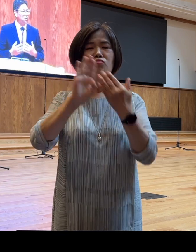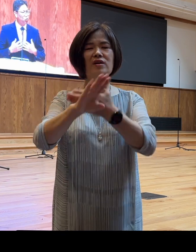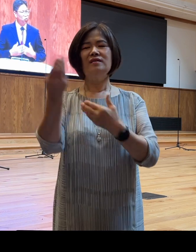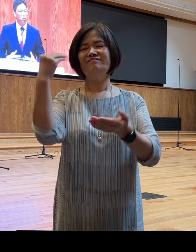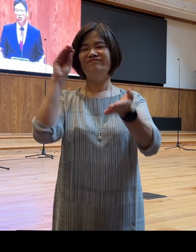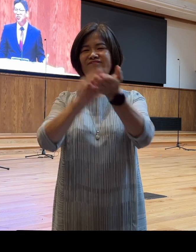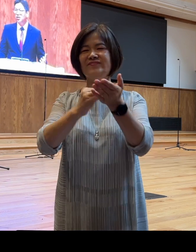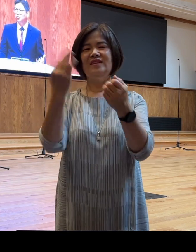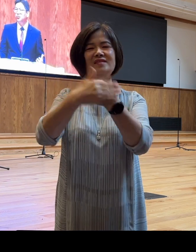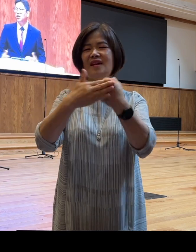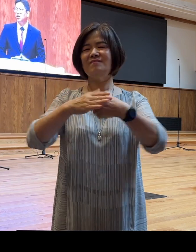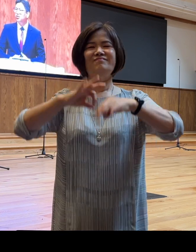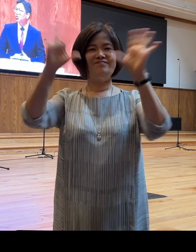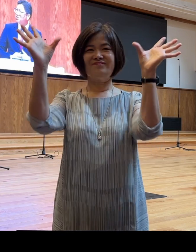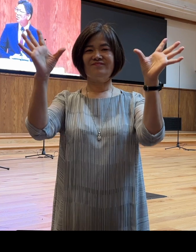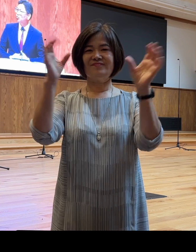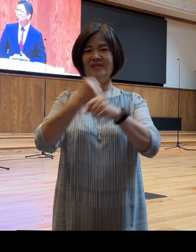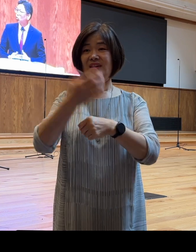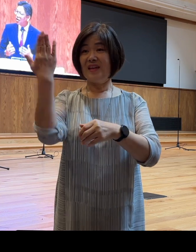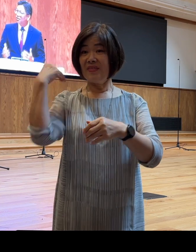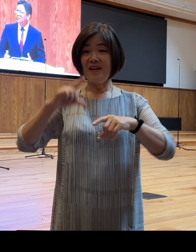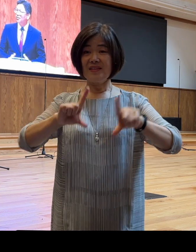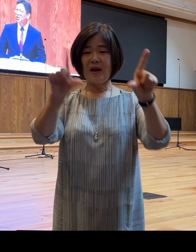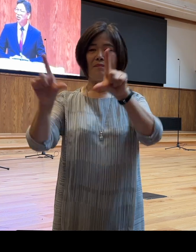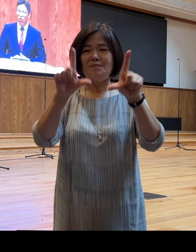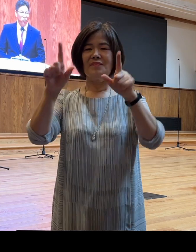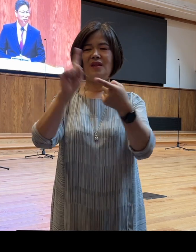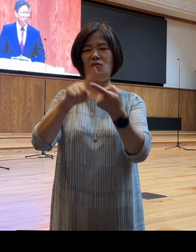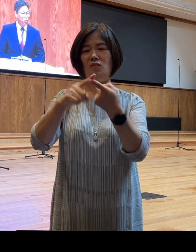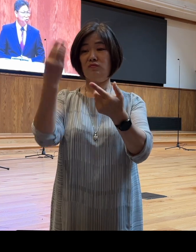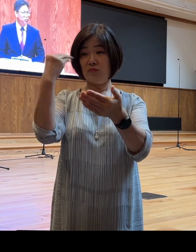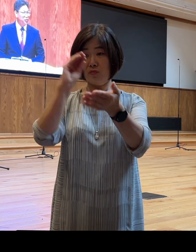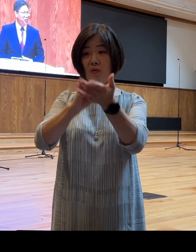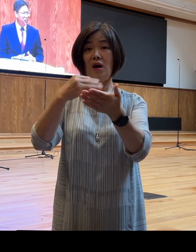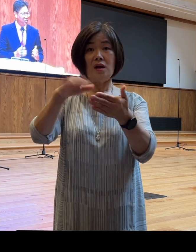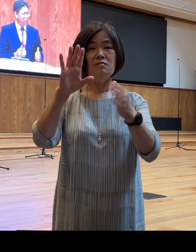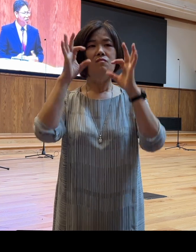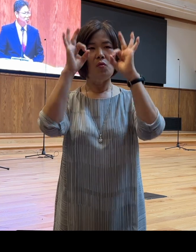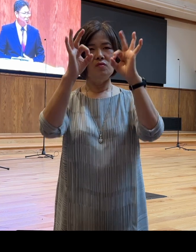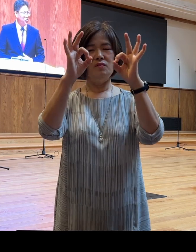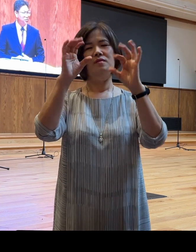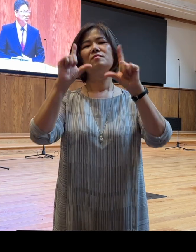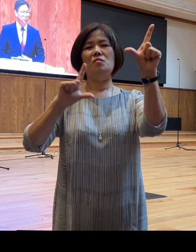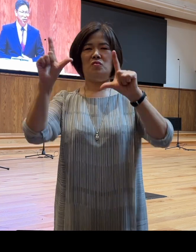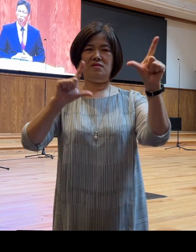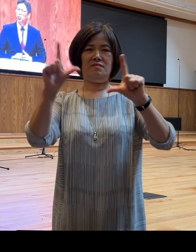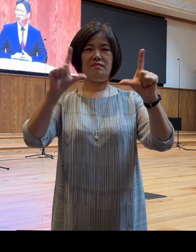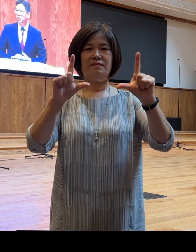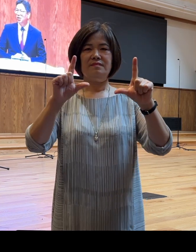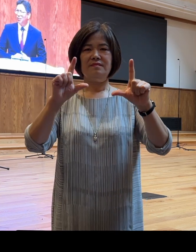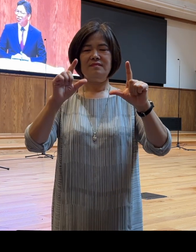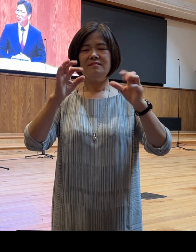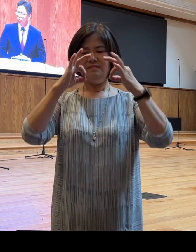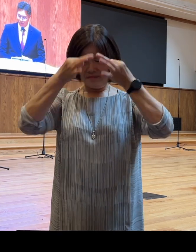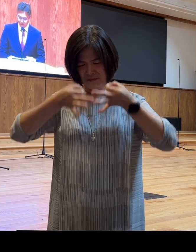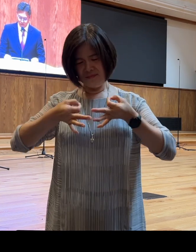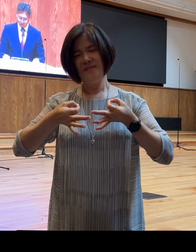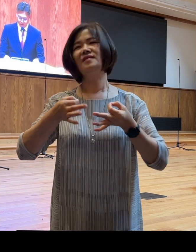쏟아져 나가고 이전의 삶으로 돌아가는 여러분의 모습을 대면한 적이 있을 겁니다 저도 많은 경우 그랬던 것 같습니다